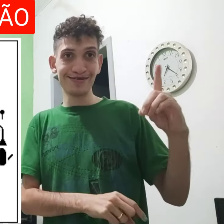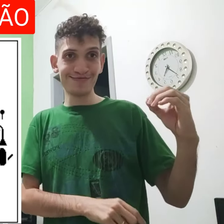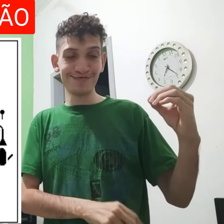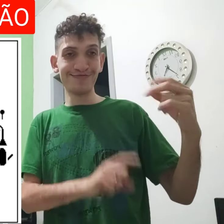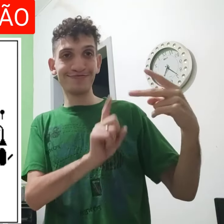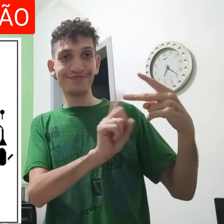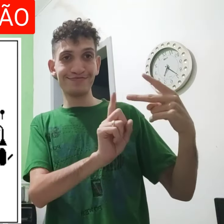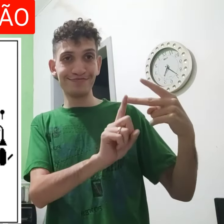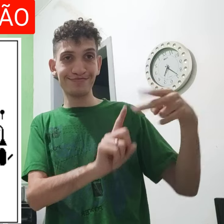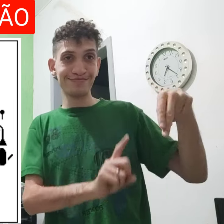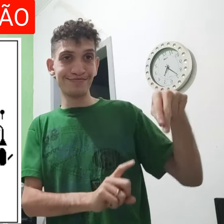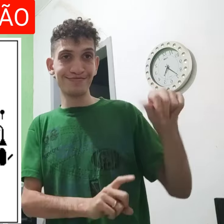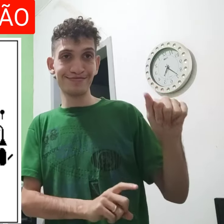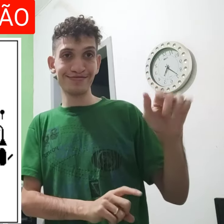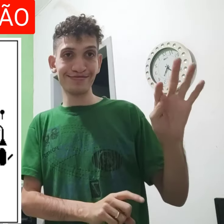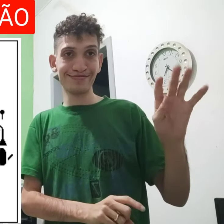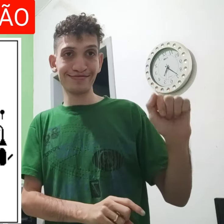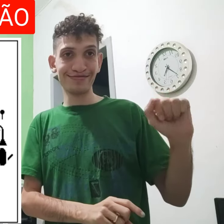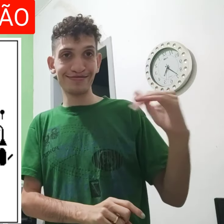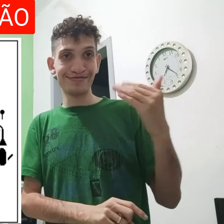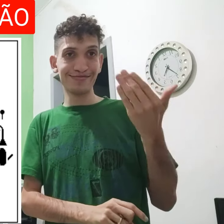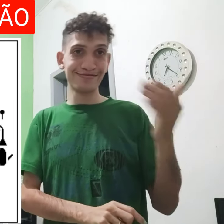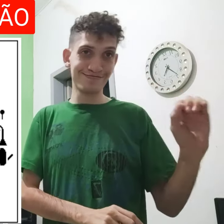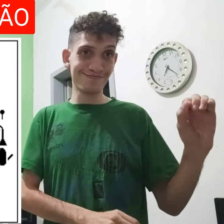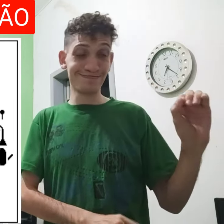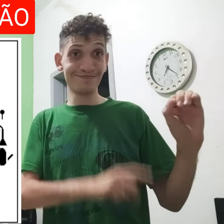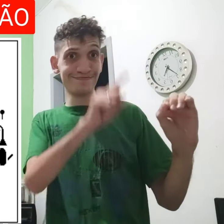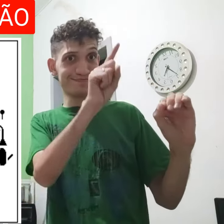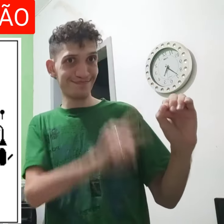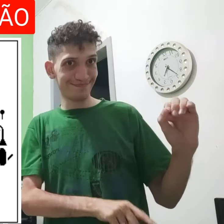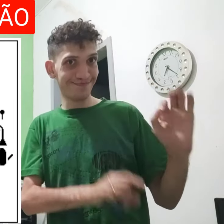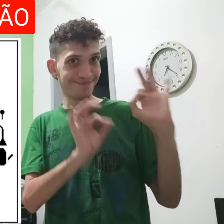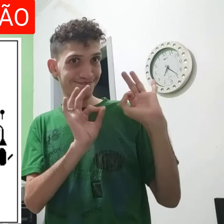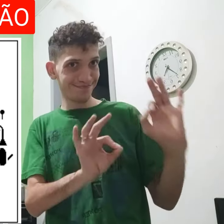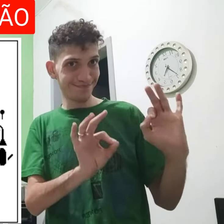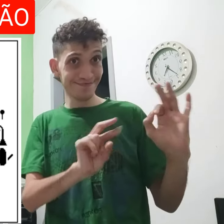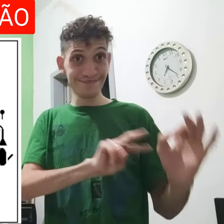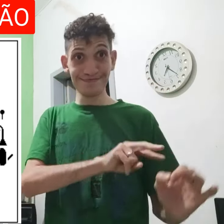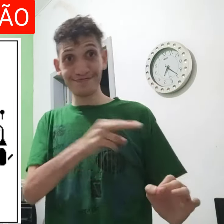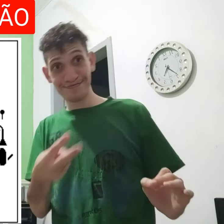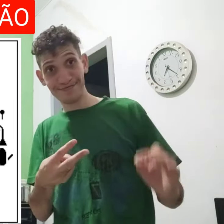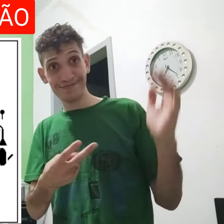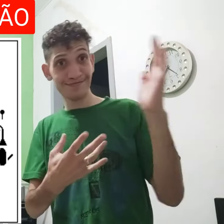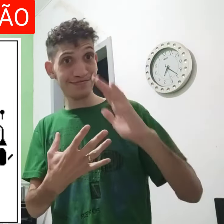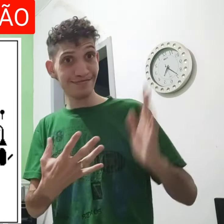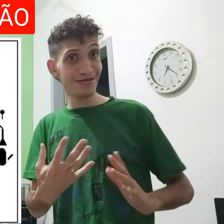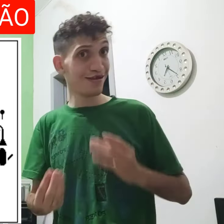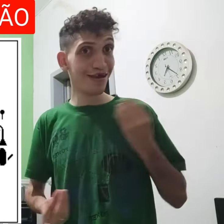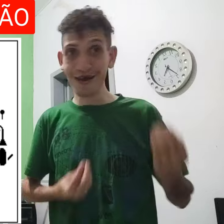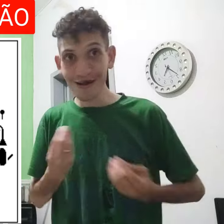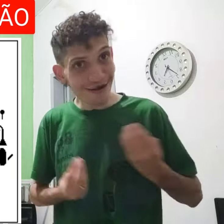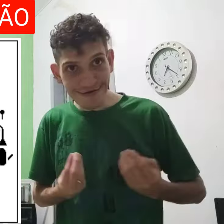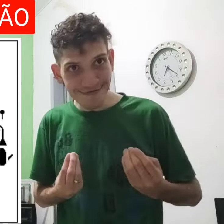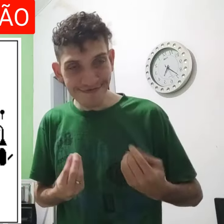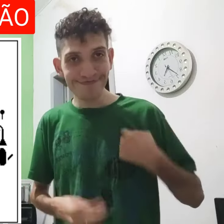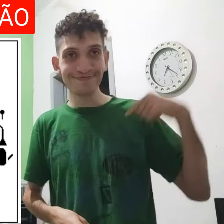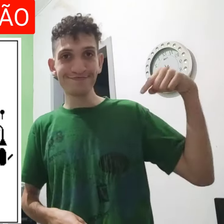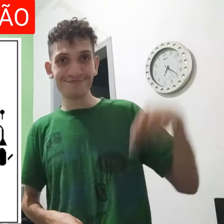português, três palavras nadar-se, muda-nado e sere-nata-ção